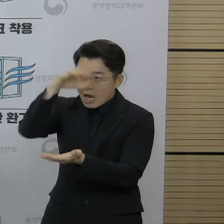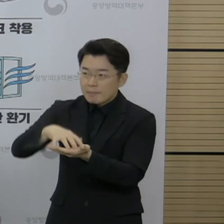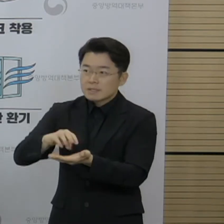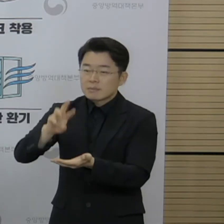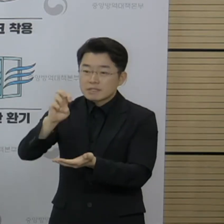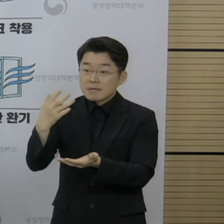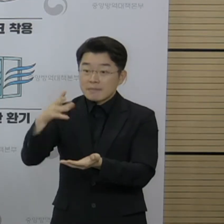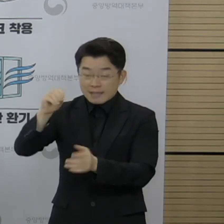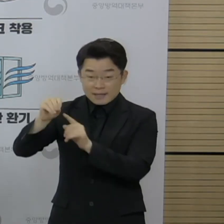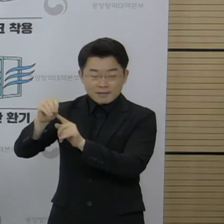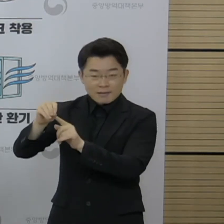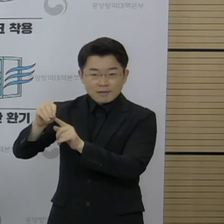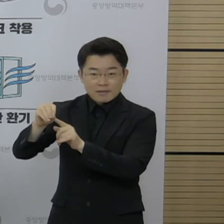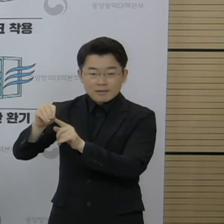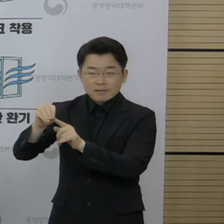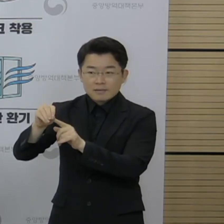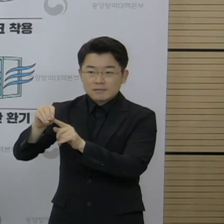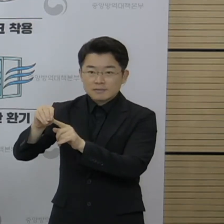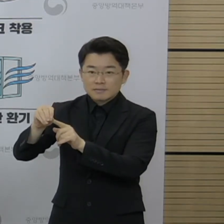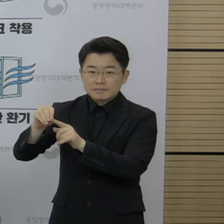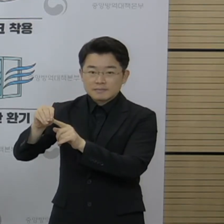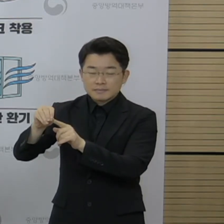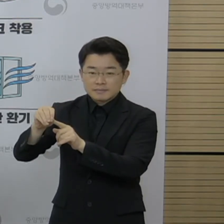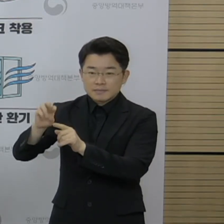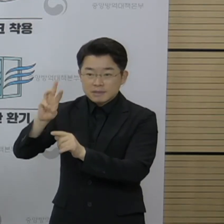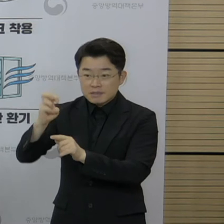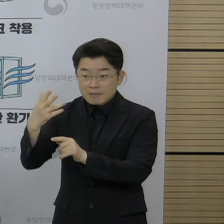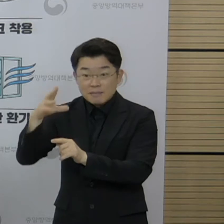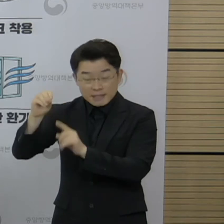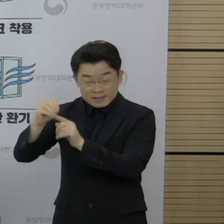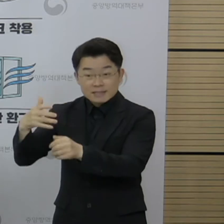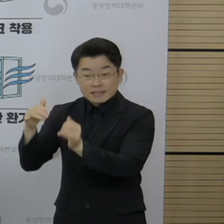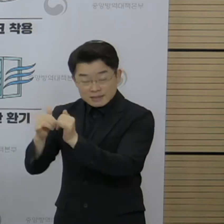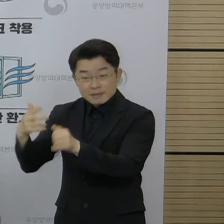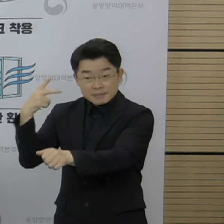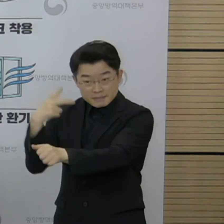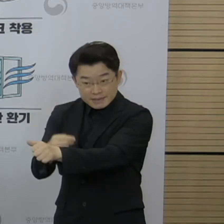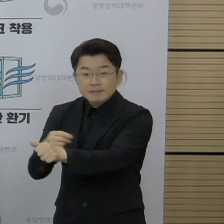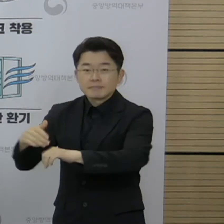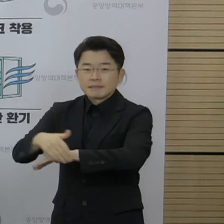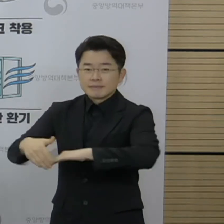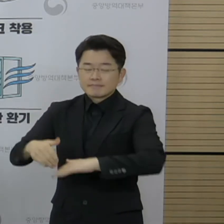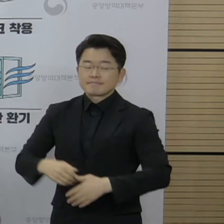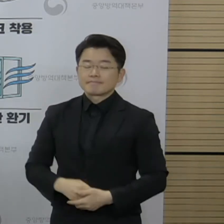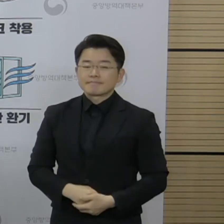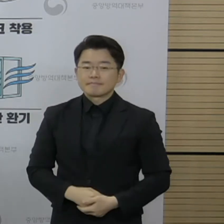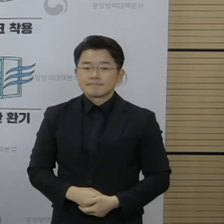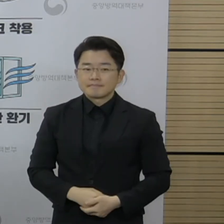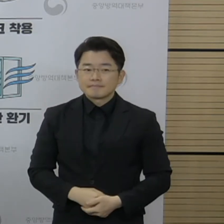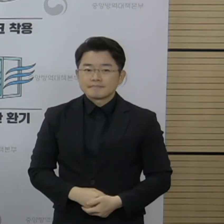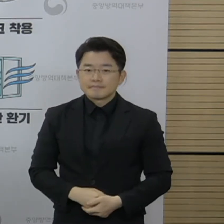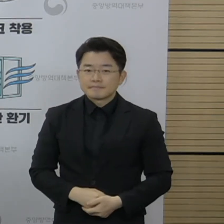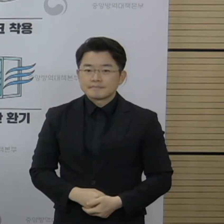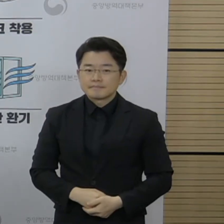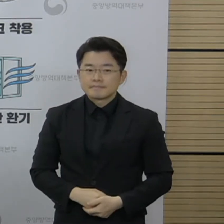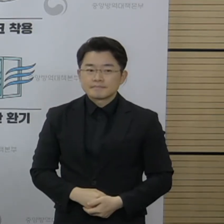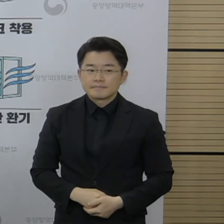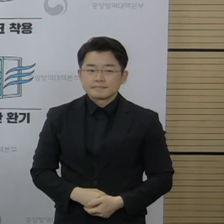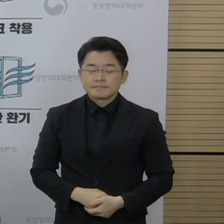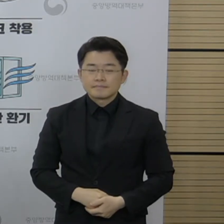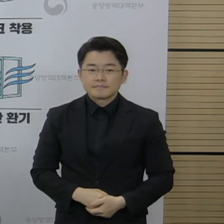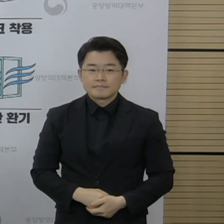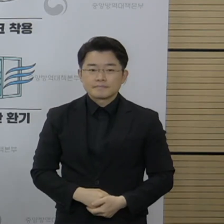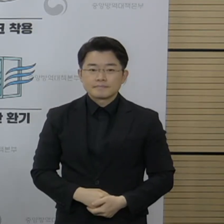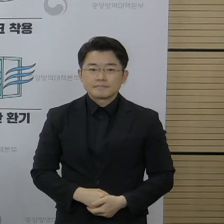접종을 하는 크게 새 지자체 자율 접종과 그리고 돌봄 인력에 대한 접종에 투입될